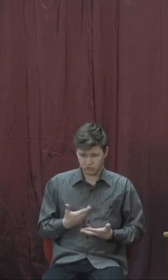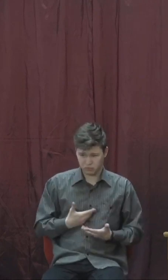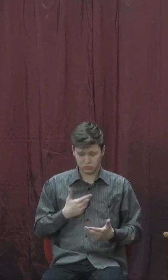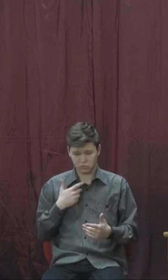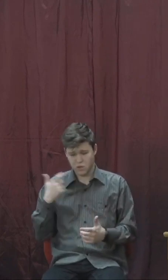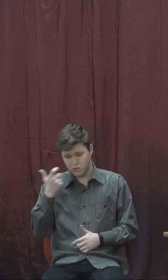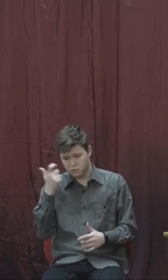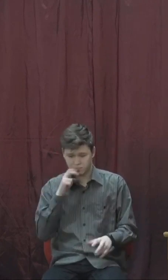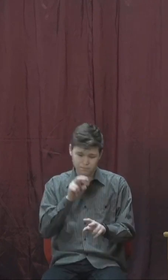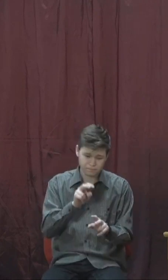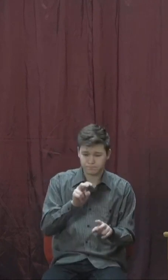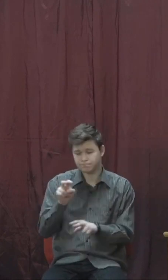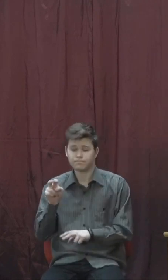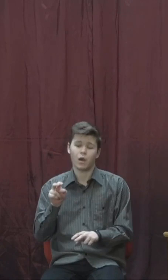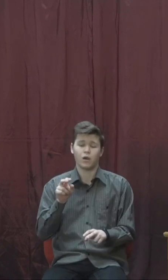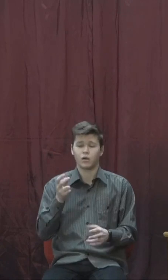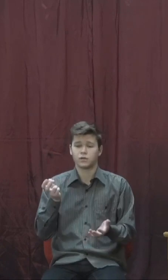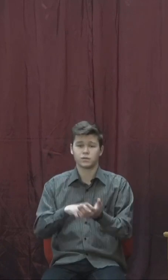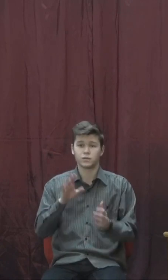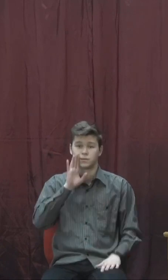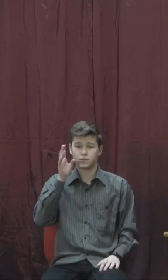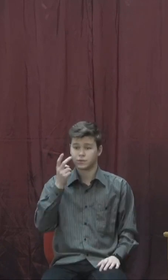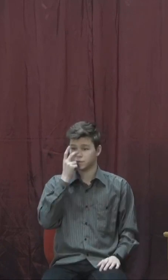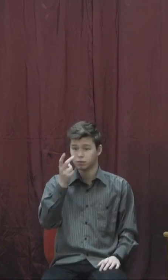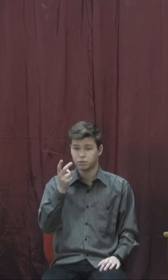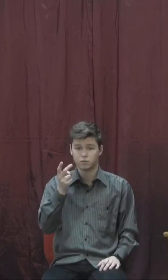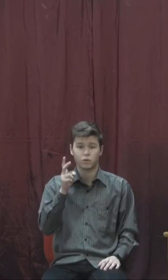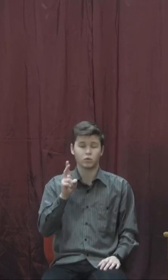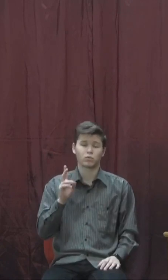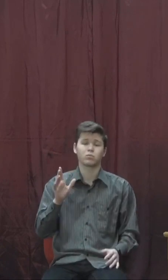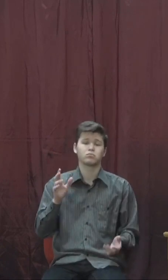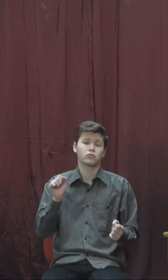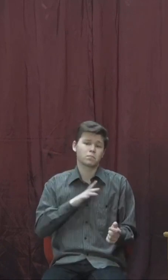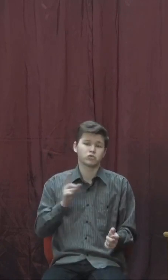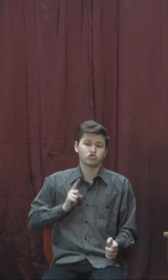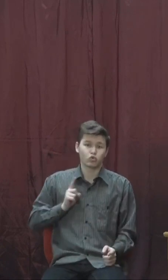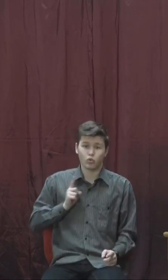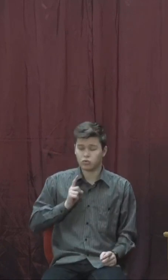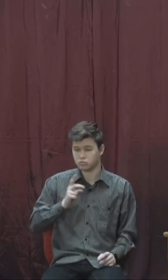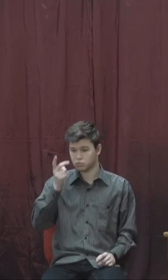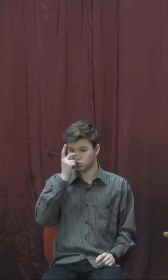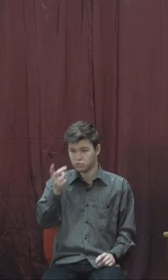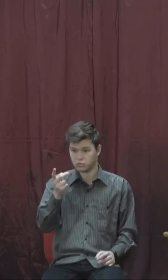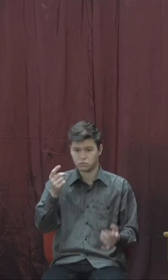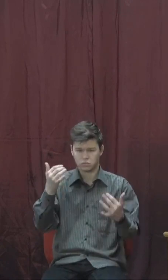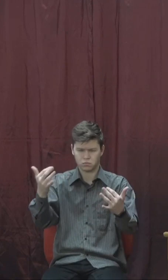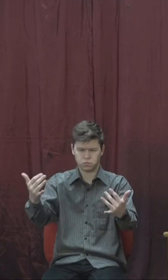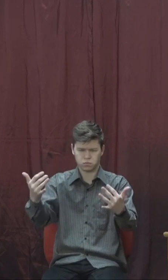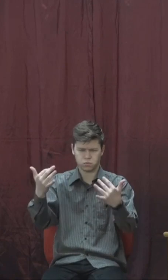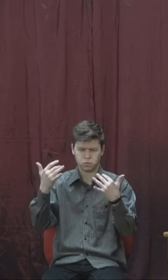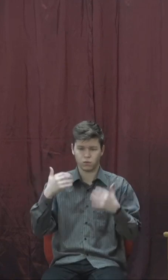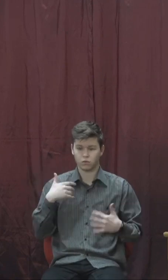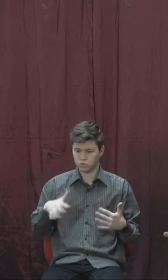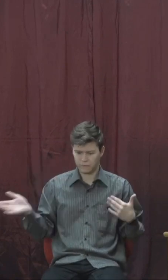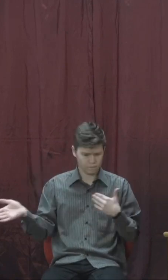раптом вранці просинаються. Можливо, сторожа, які були на мурі, вони і не спали, побачили, що хтось наближається до міста.